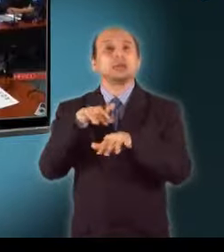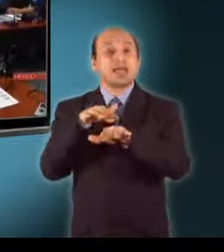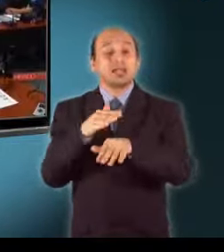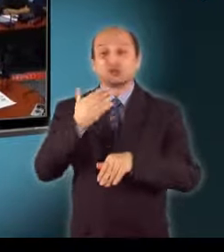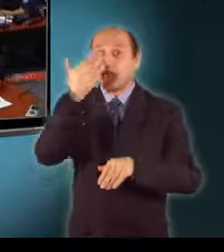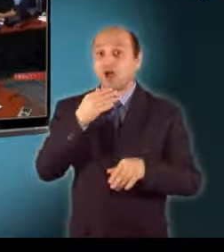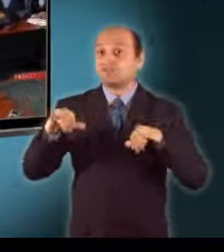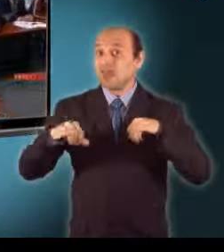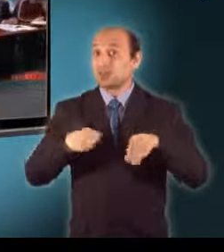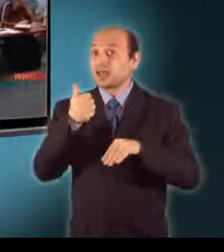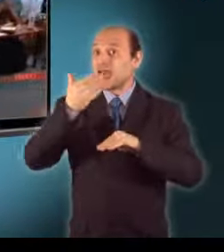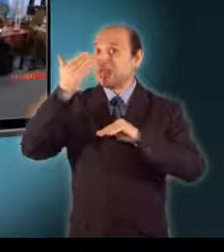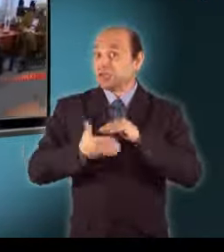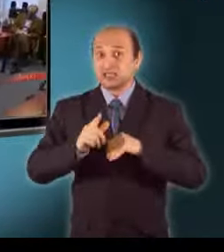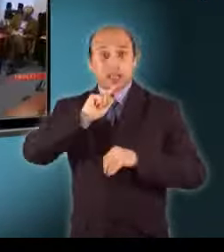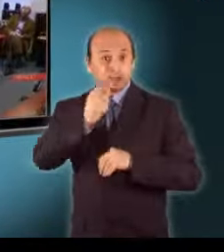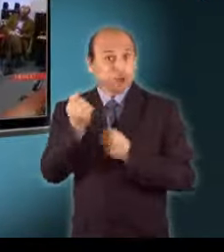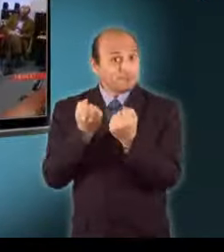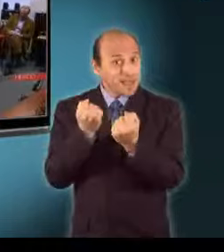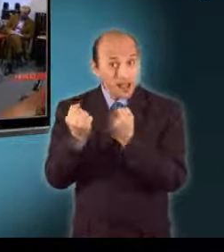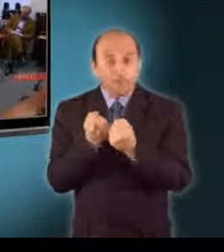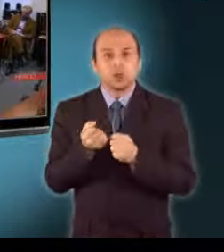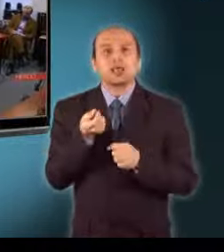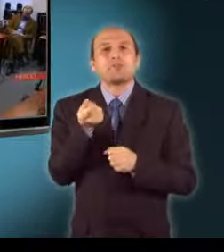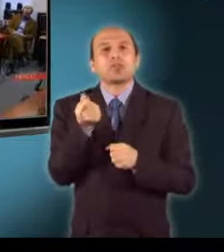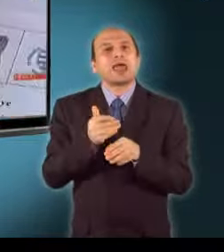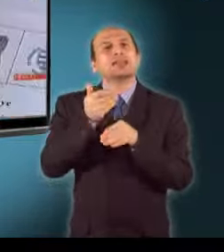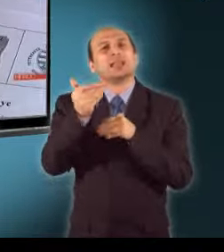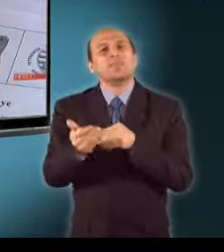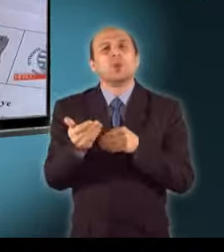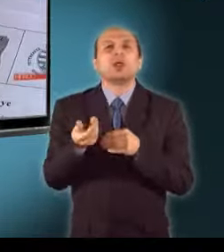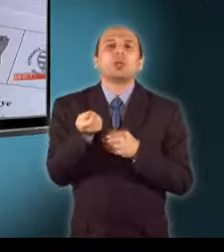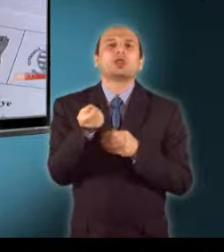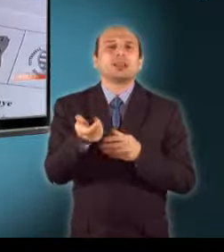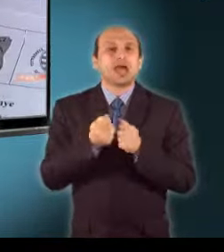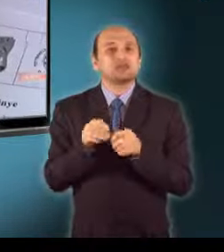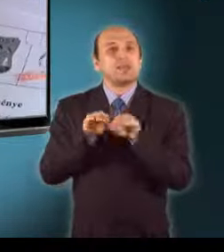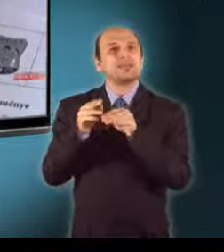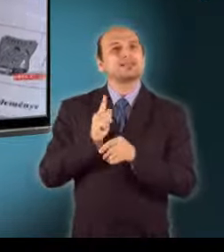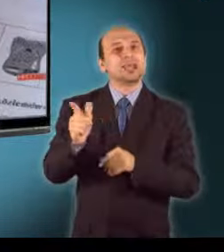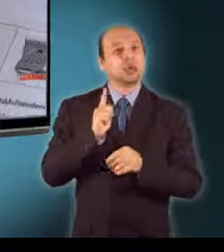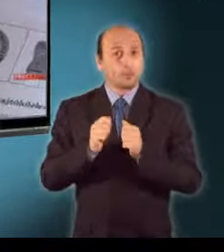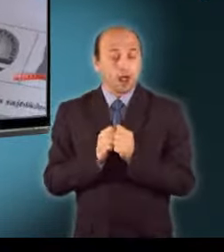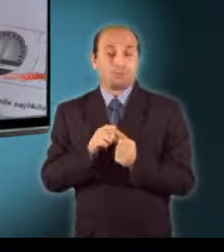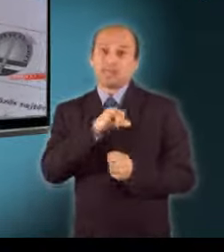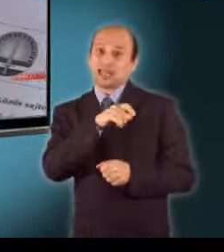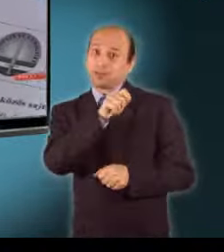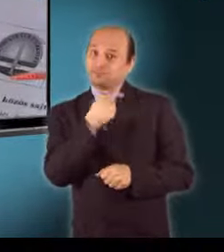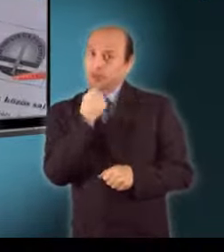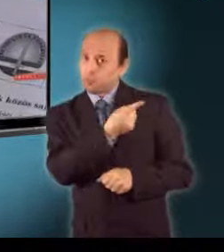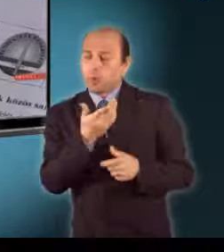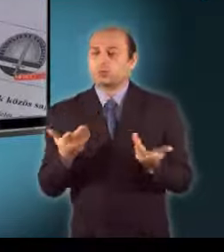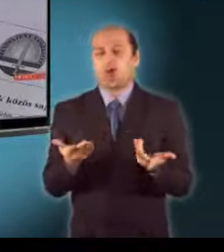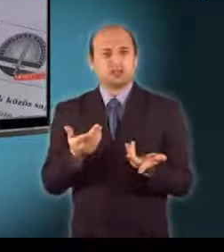nem sikerül megegyezniük a béren kívüli juttatásokról a rendészeti minisztériummal. Az érdekképviseletek egyebek közt azt tartják